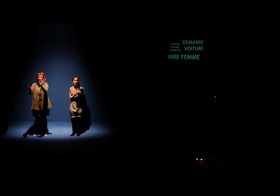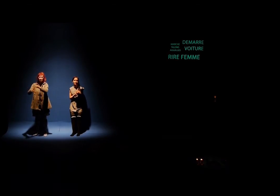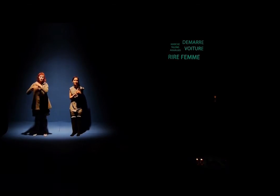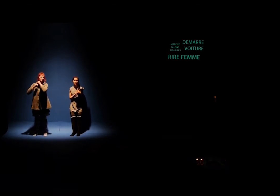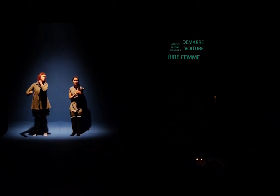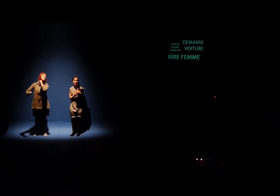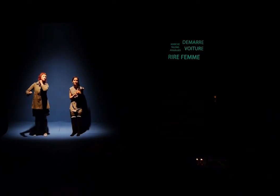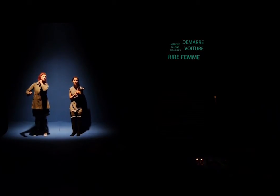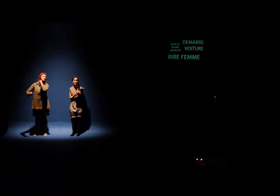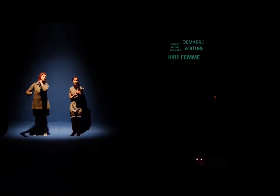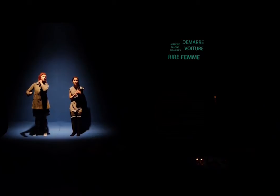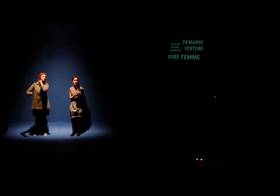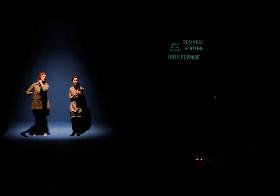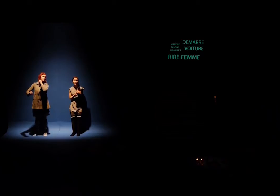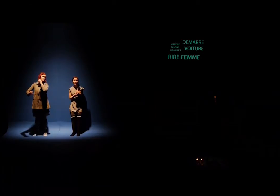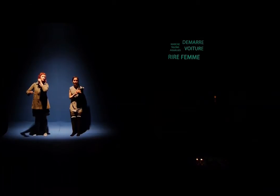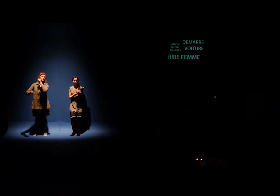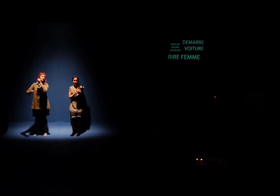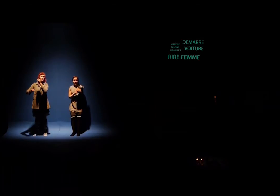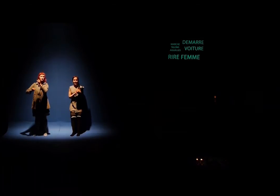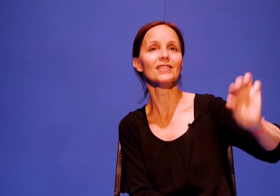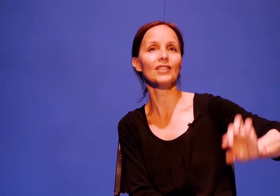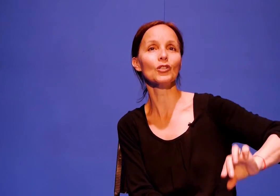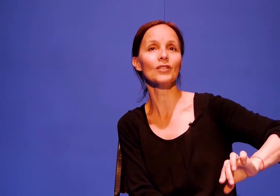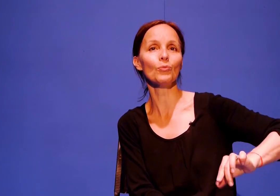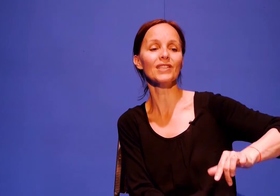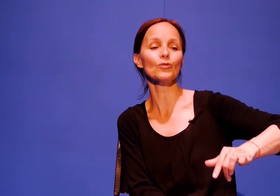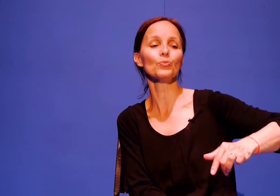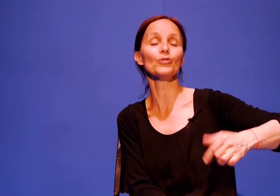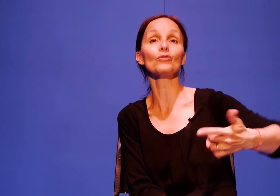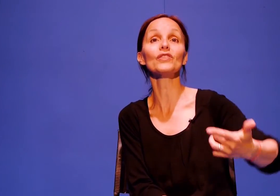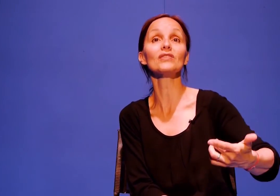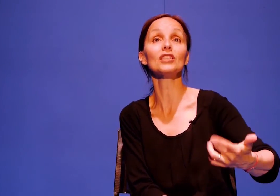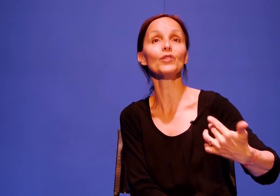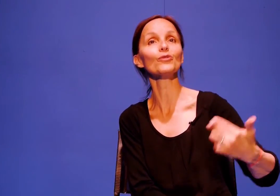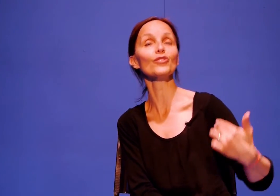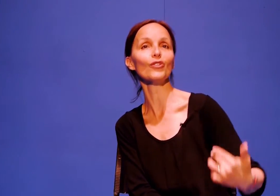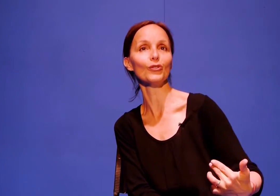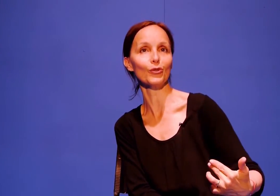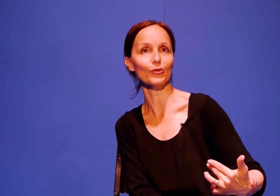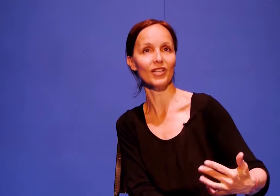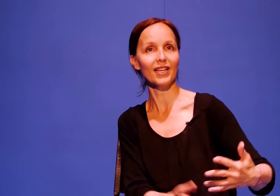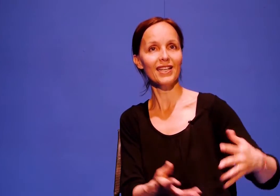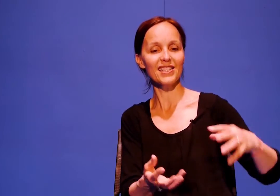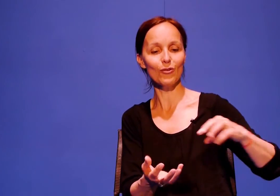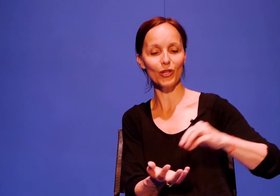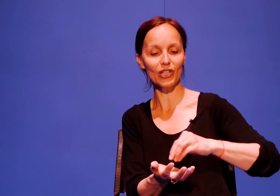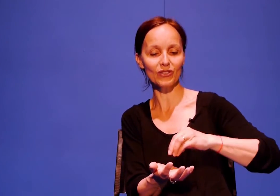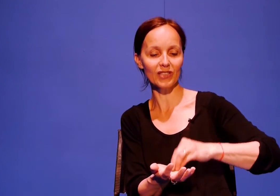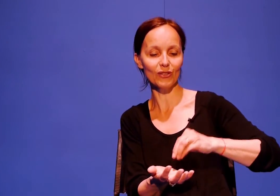Le burn-out, pour nous, c'est vraiment le point final. Comment est-ce qu'on peut se retrouver dans cette situation sans s'en rendre compte ? Le burn-out naît de